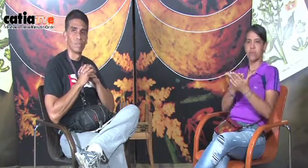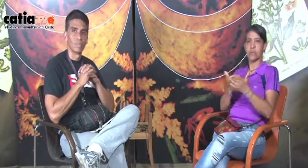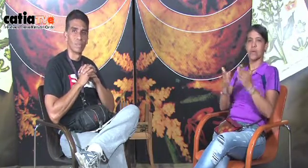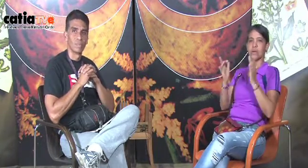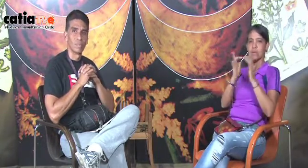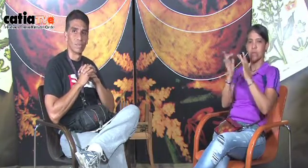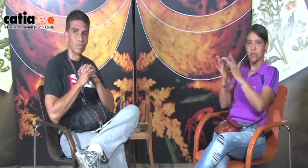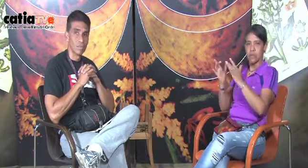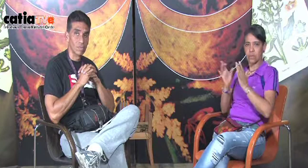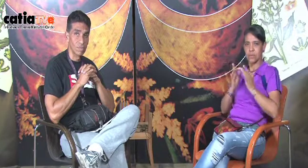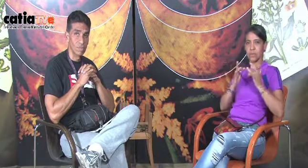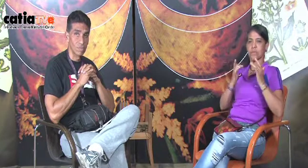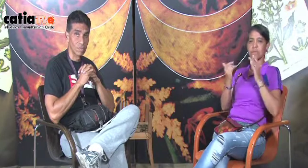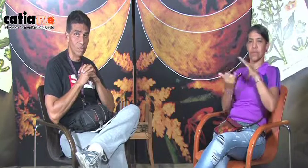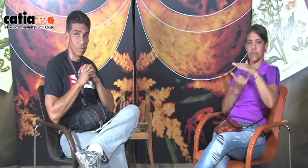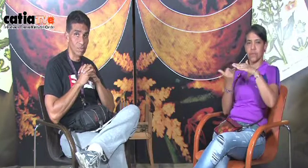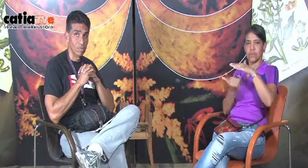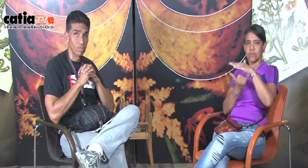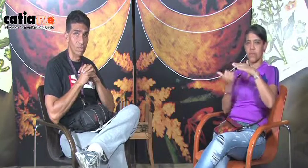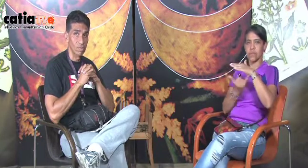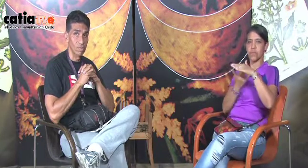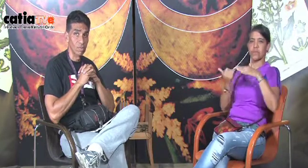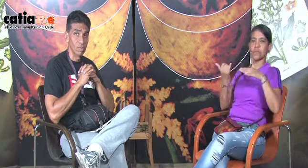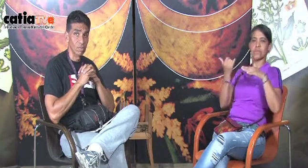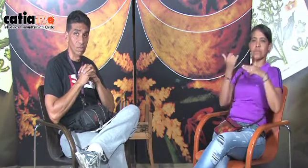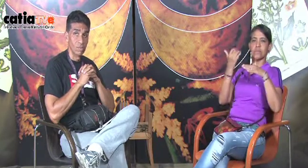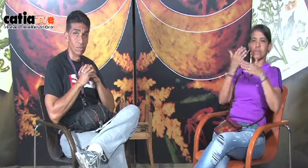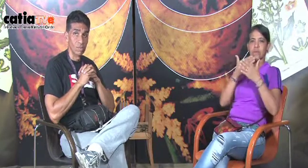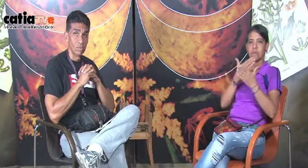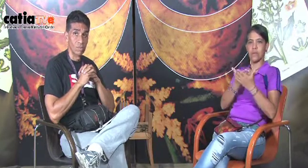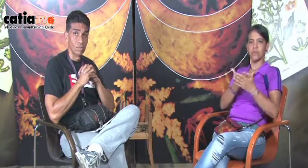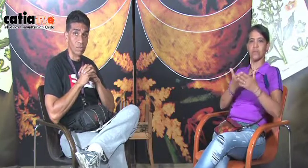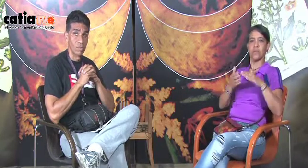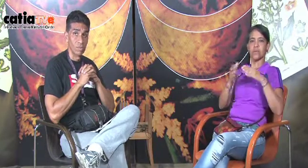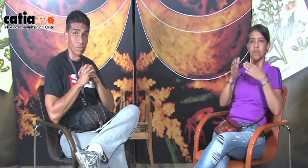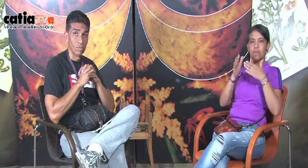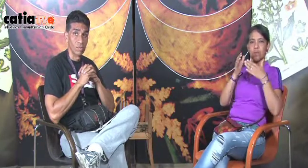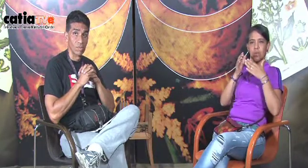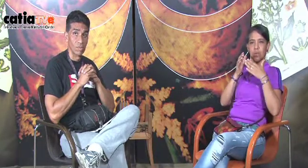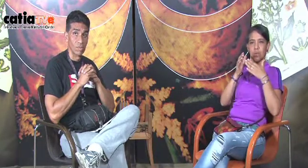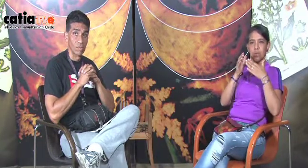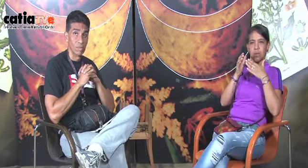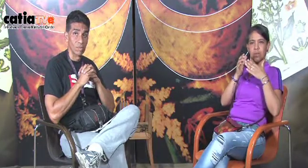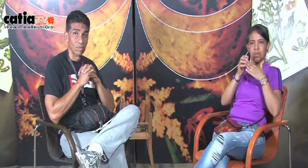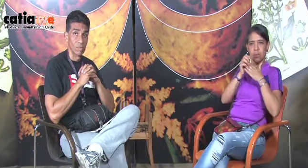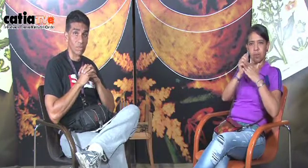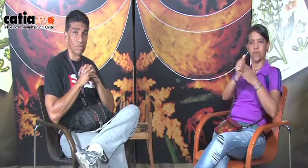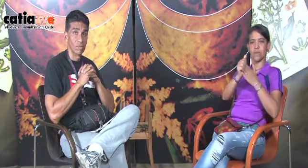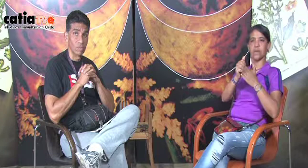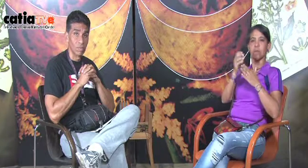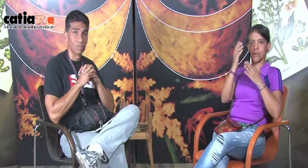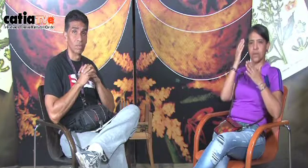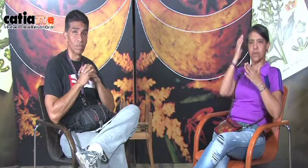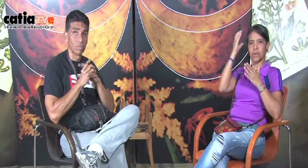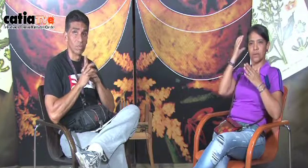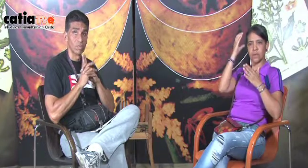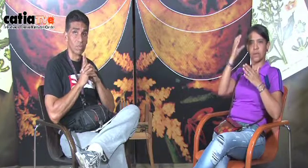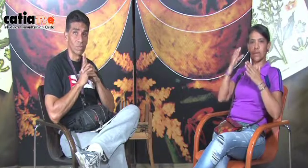enlaces institucionales y gracias a esa capacidad que tiene como